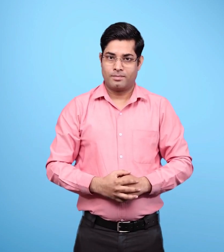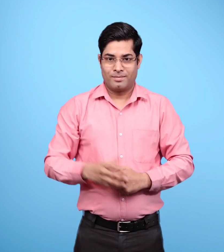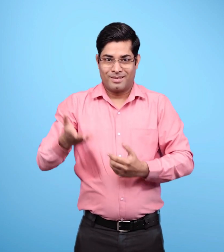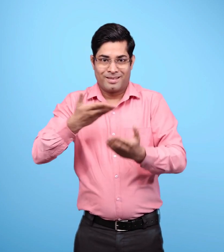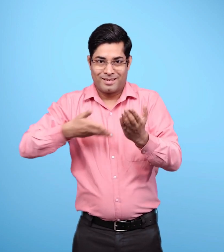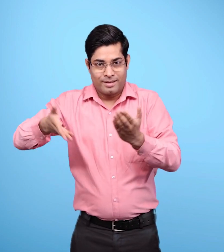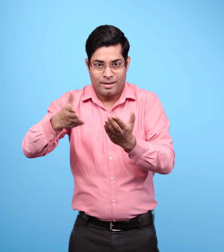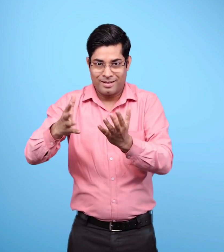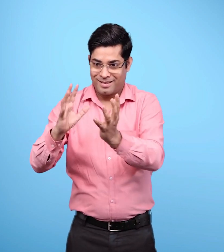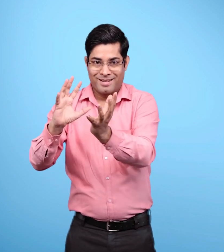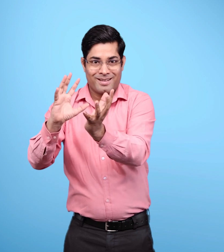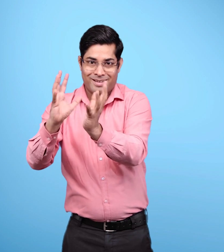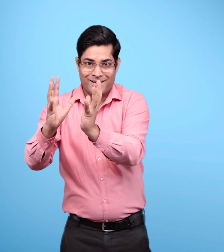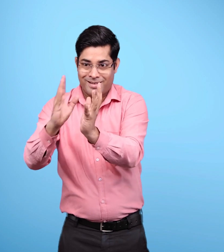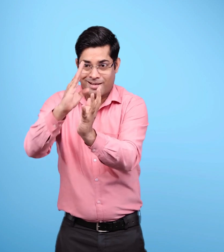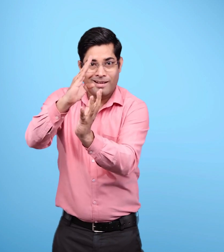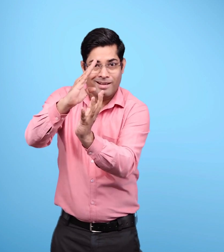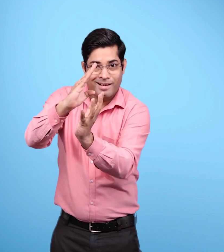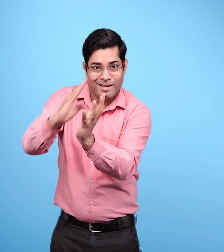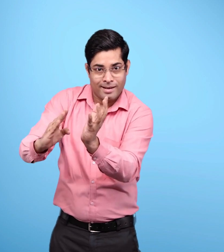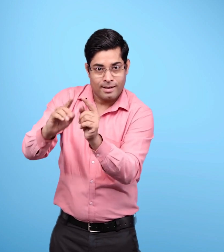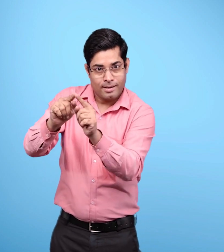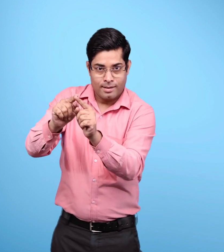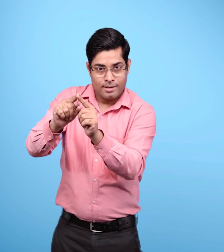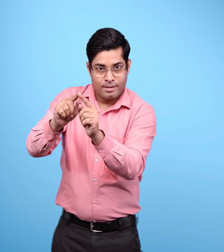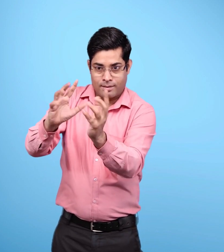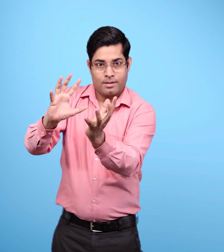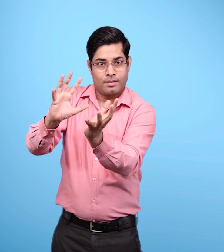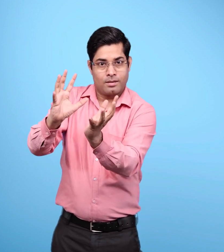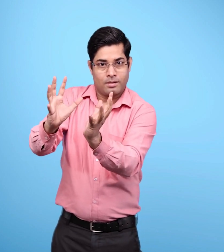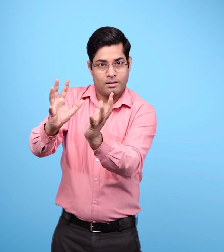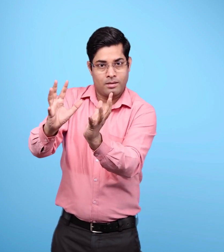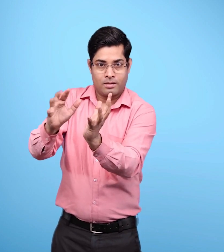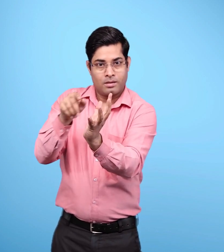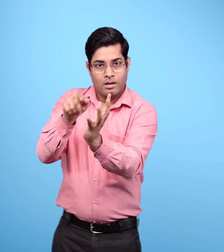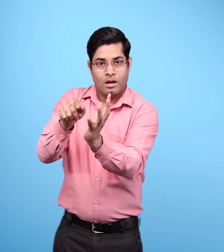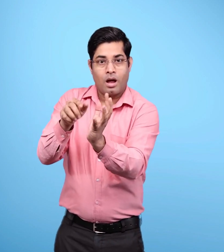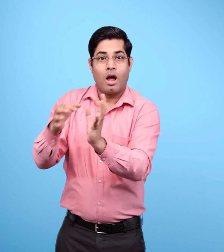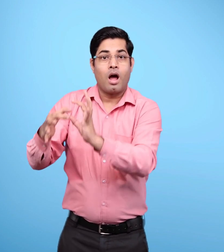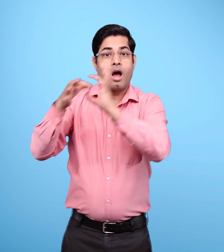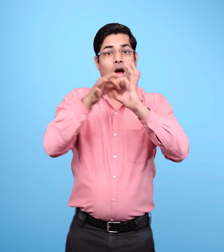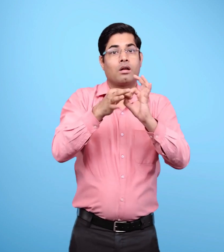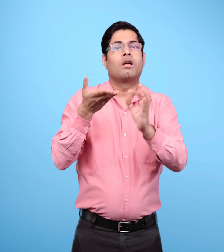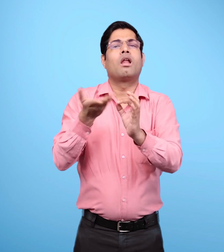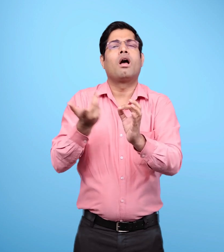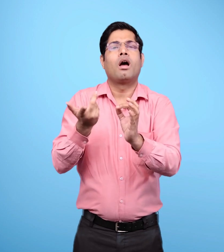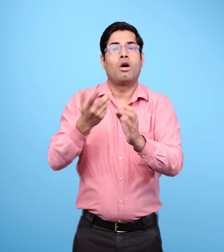प्रिथ्वी के परीक्रमन तथा प्रिथ्वी के अक्ष के निश्चे दिशा में जुके होने के कारण रितू परिवर्तन होता है.